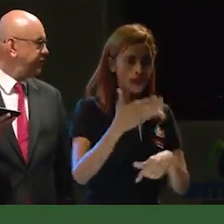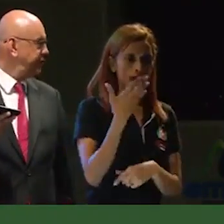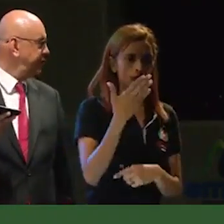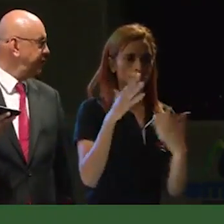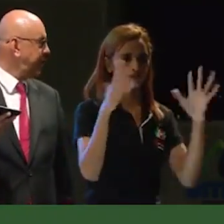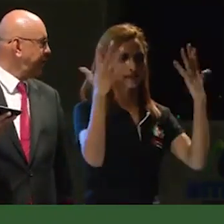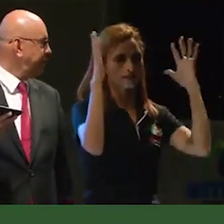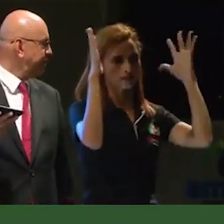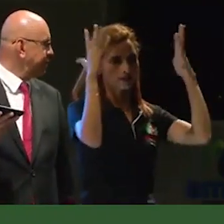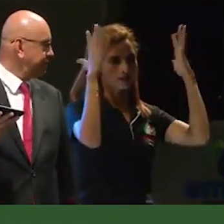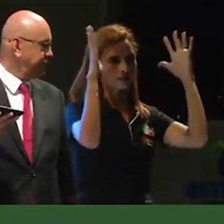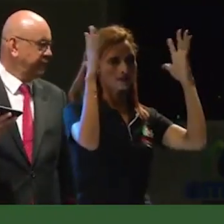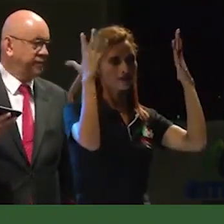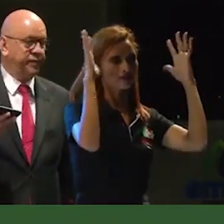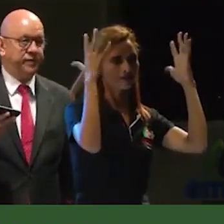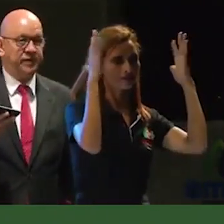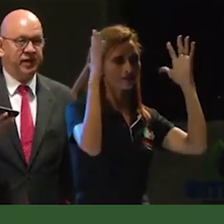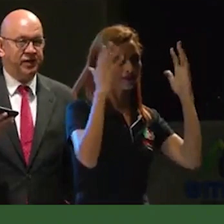pueblo calarqueño.